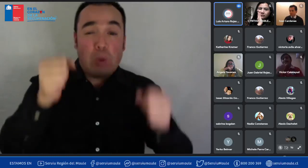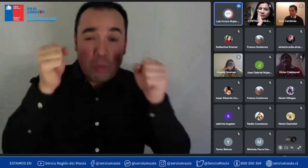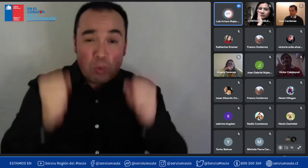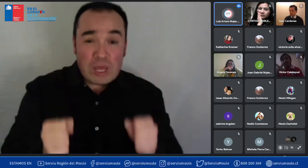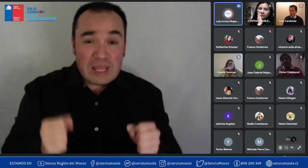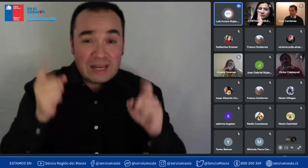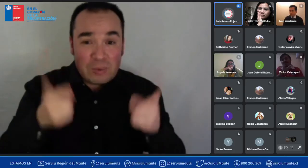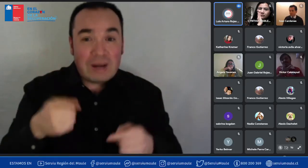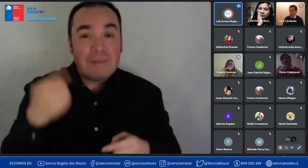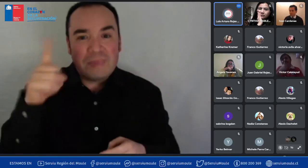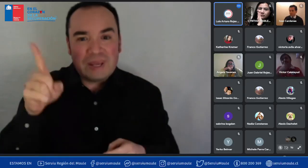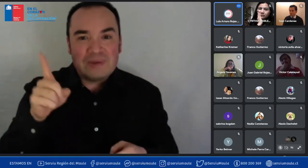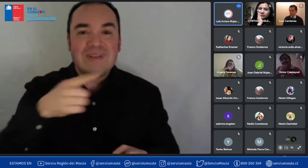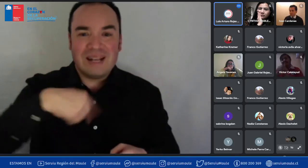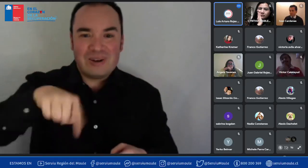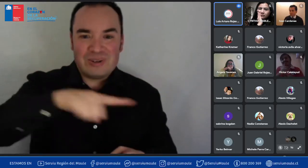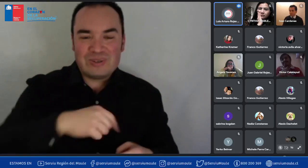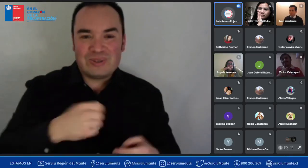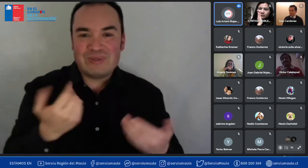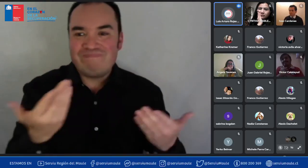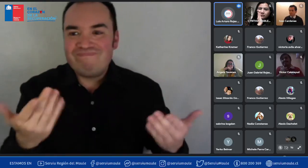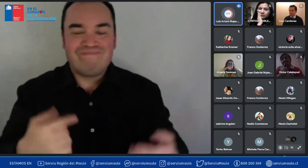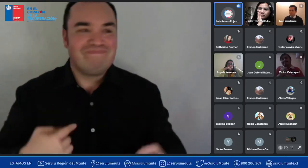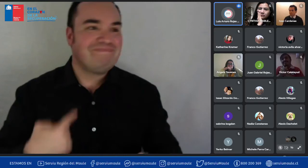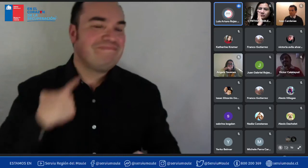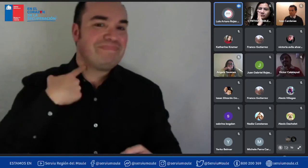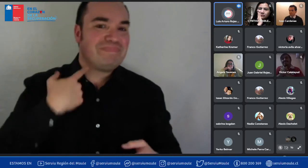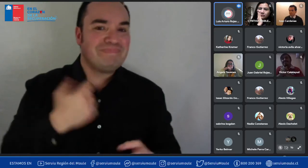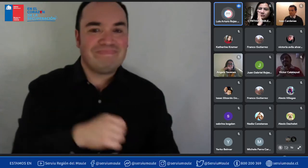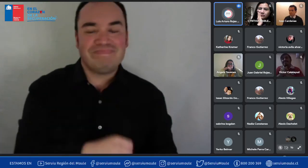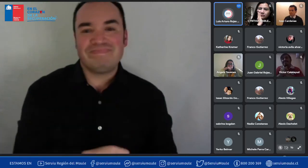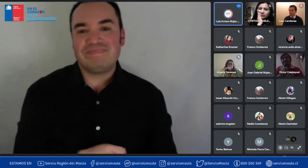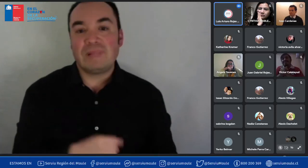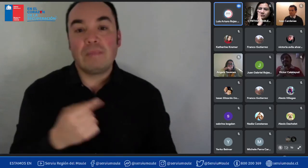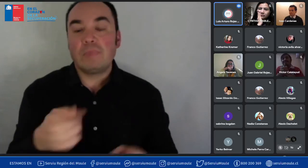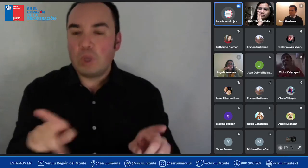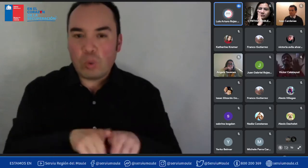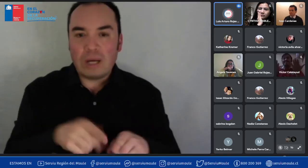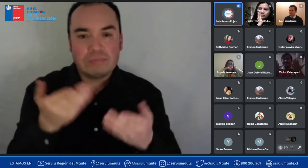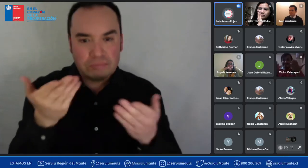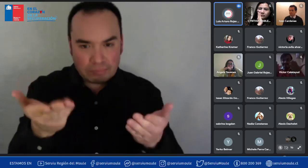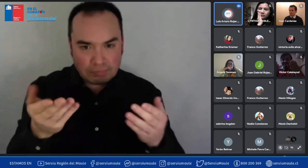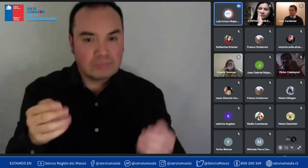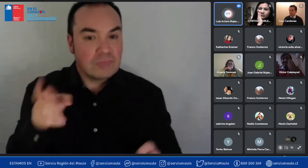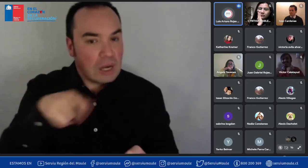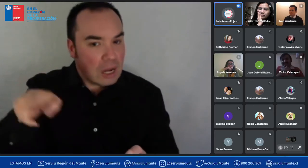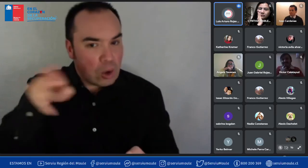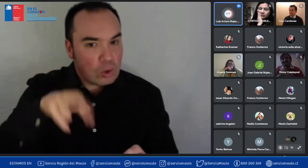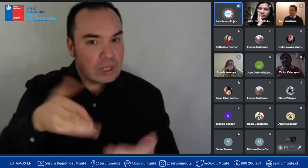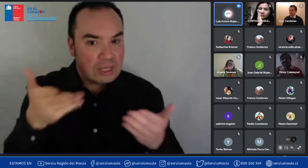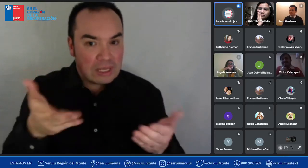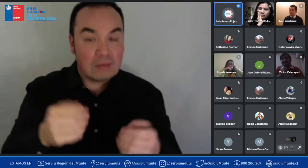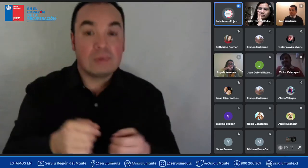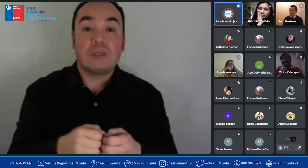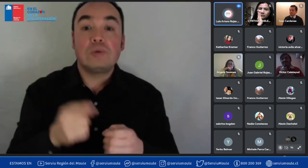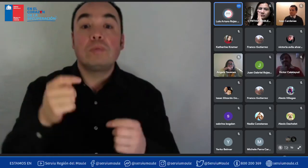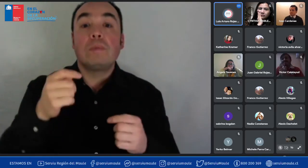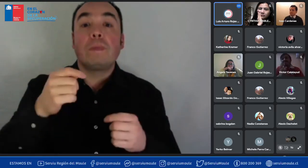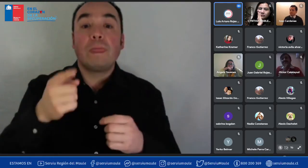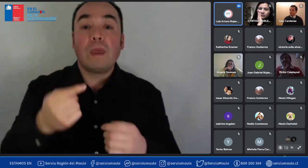formas recordarles que las postulaciones se están abriendo año tras año ¿ya? este año hemos tenido